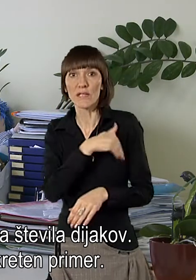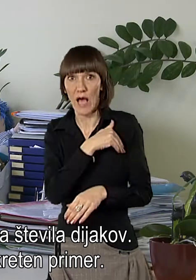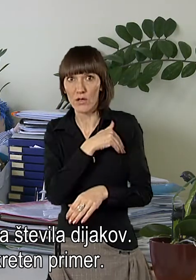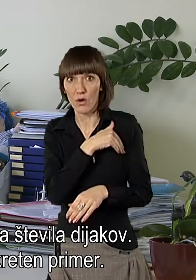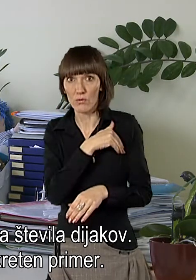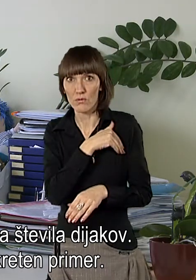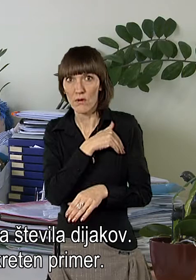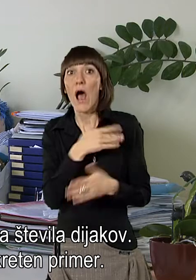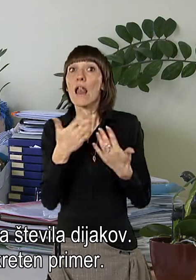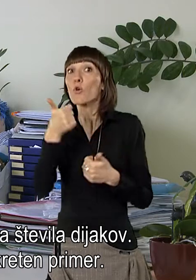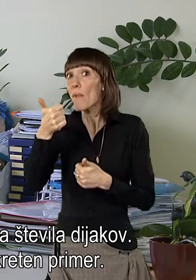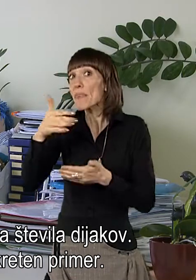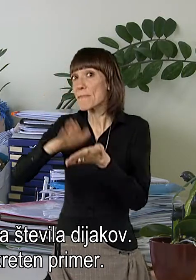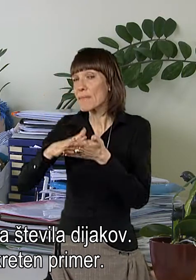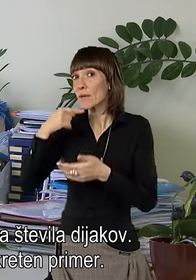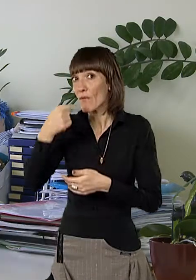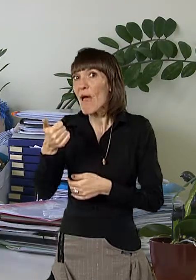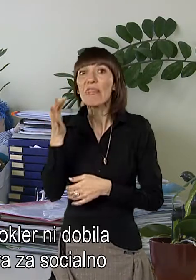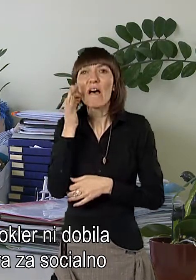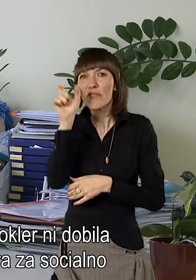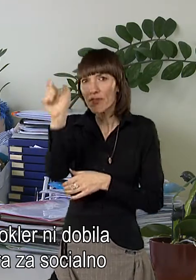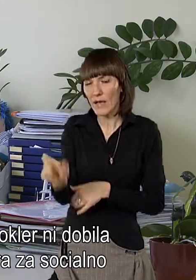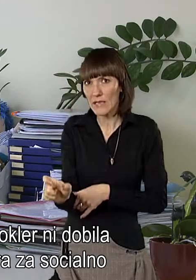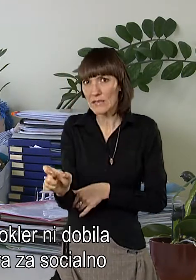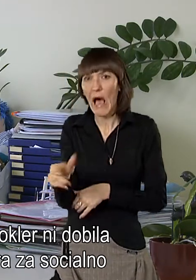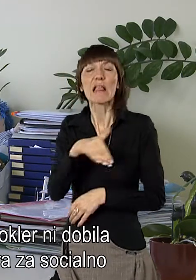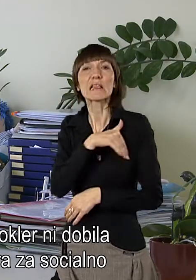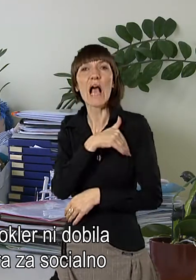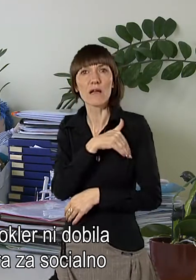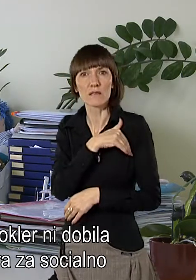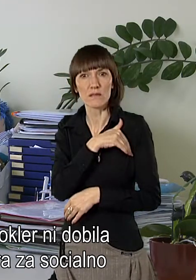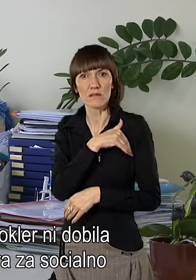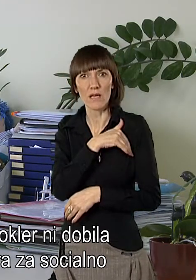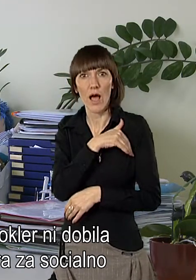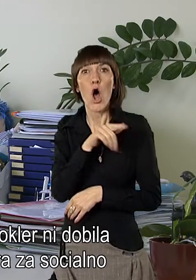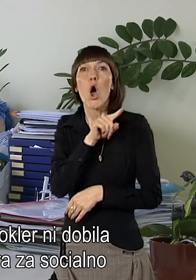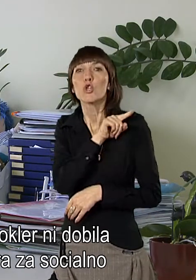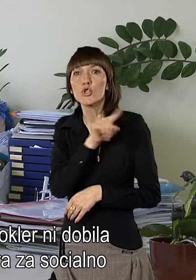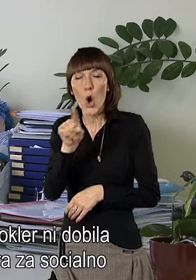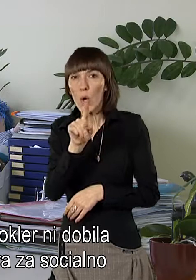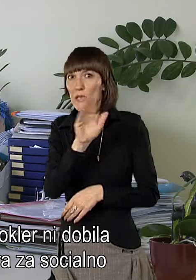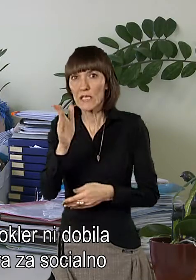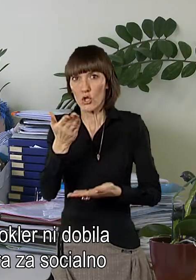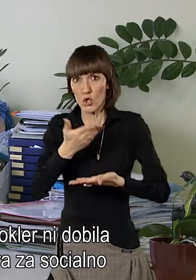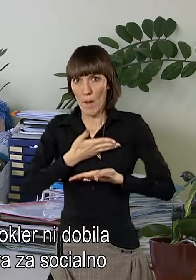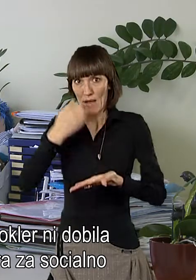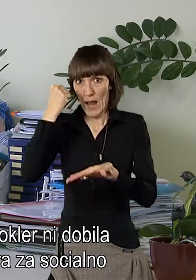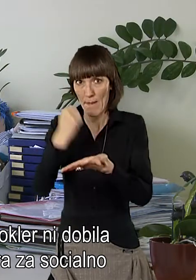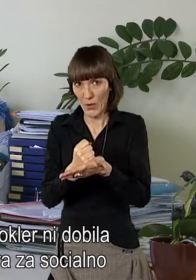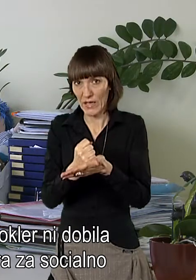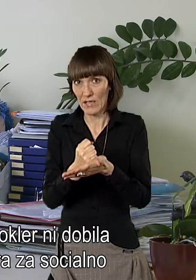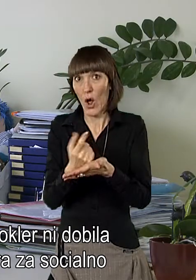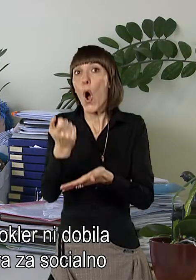dijako, lahko pa povem konkreten primer. Deklica oziroma dijakinja dokler ni dobila